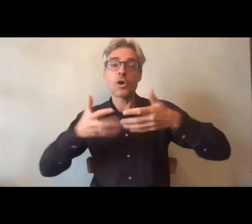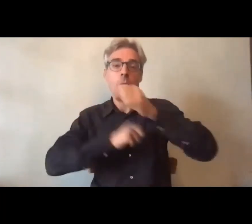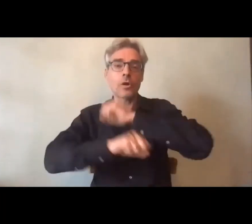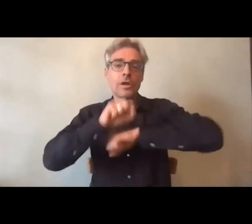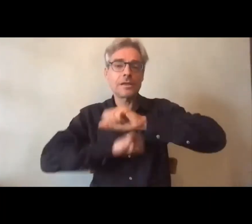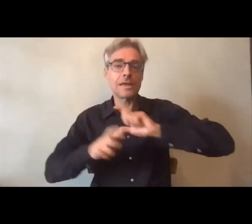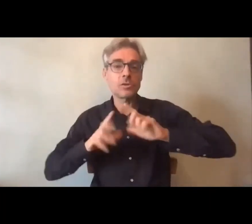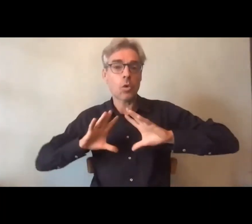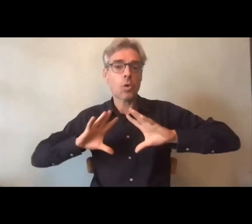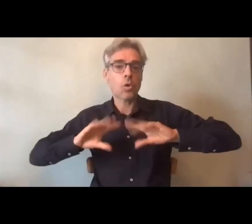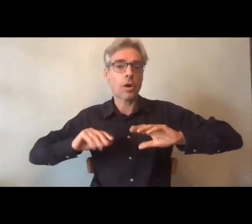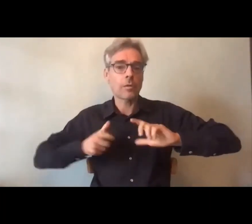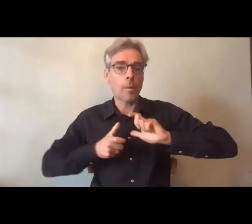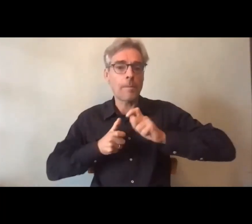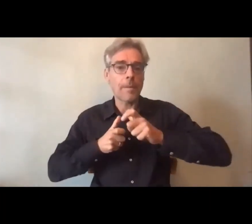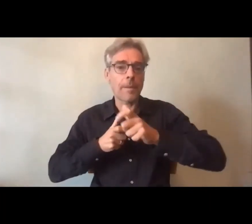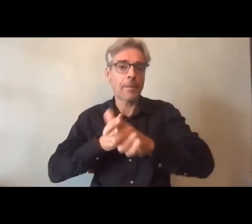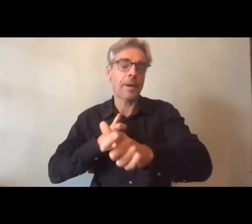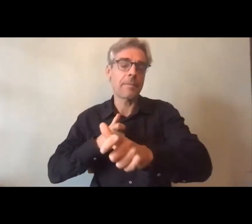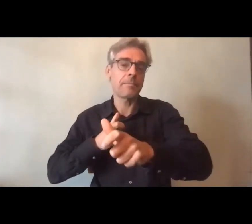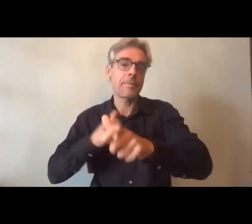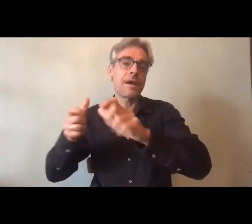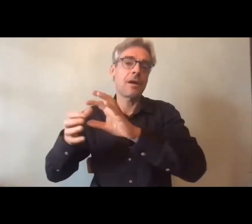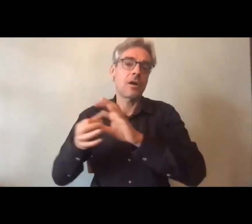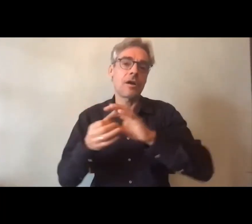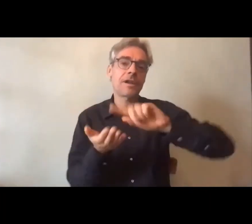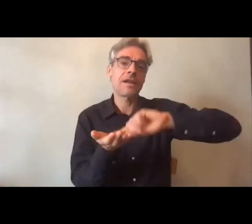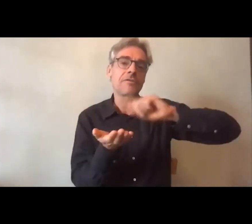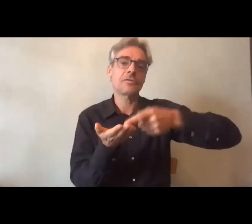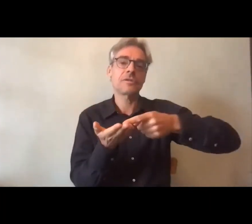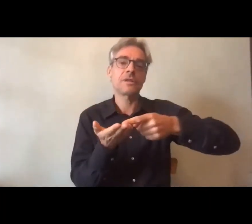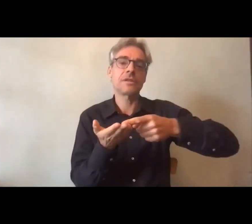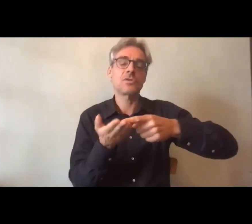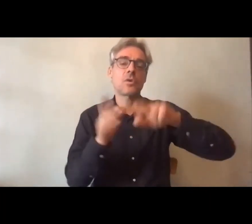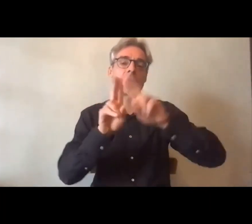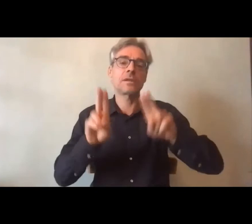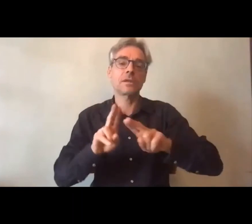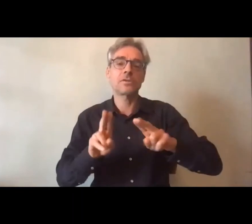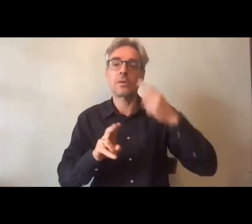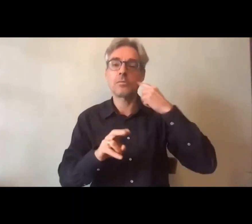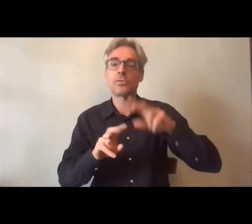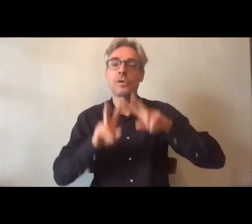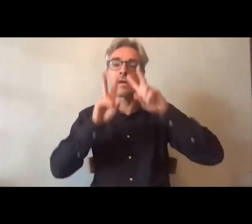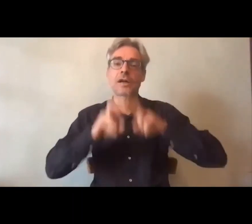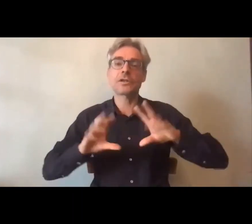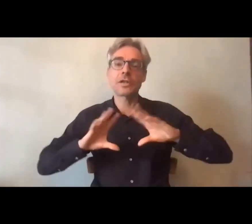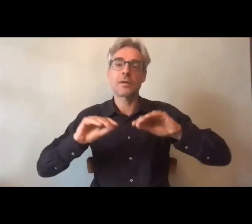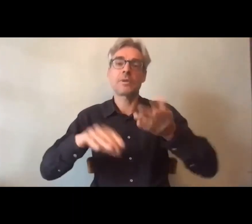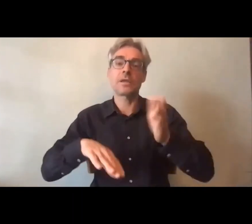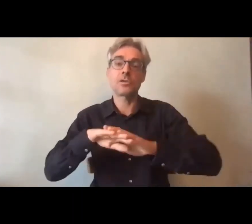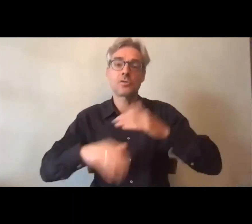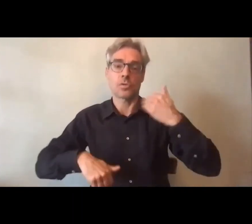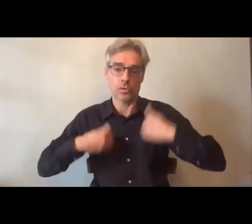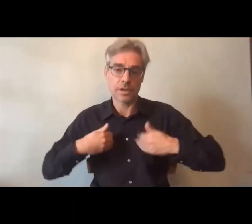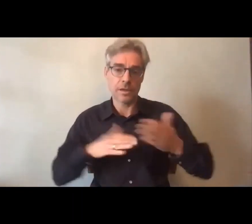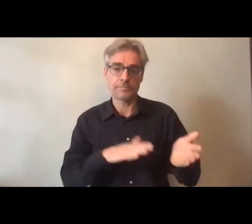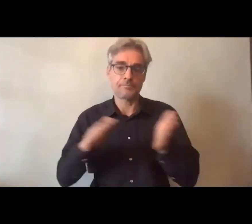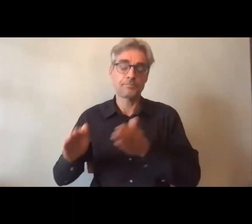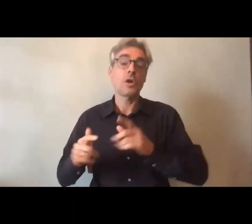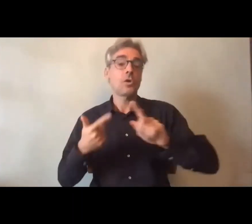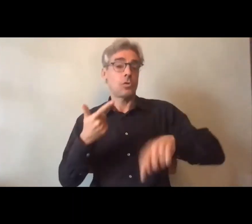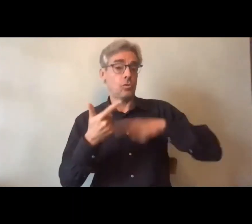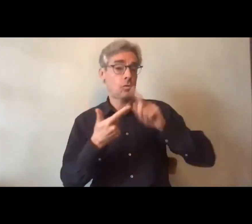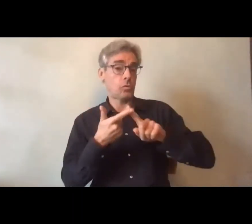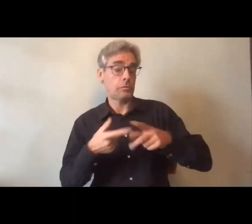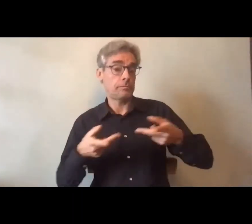et comment elle est travaillée par la Fondation Internationale pour la Recherche Appliquée sur le Handicap après avoir expliqué comment pour